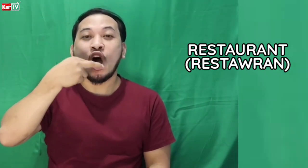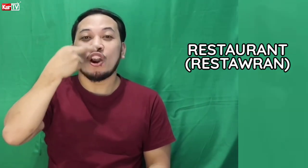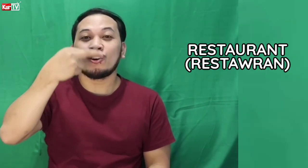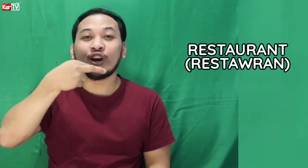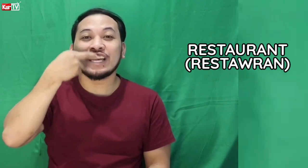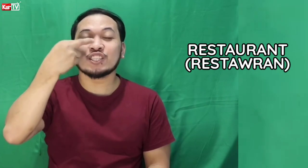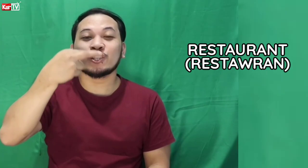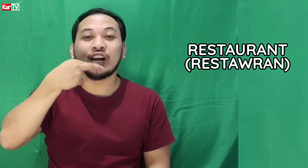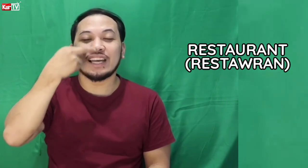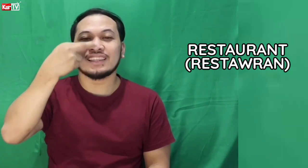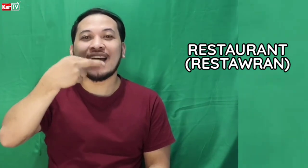Restaurant.